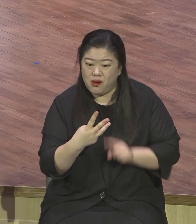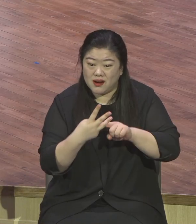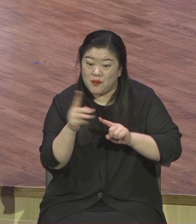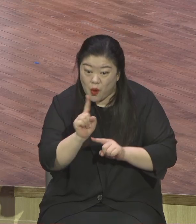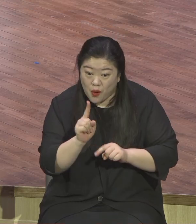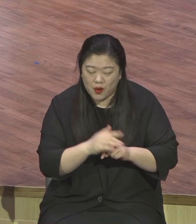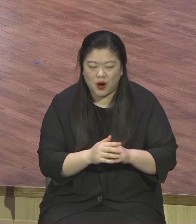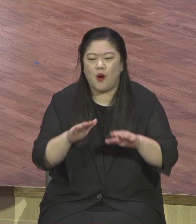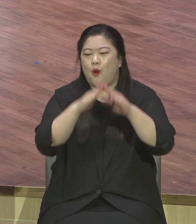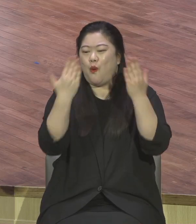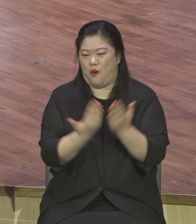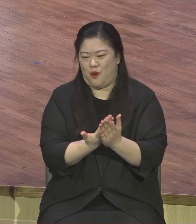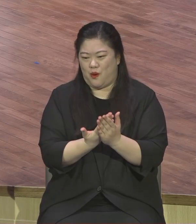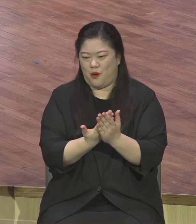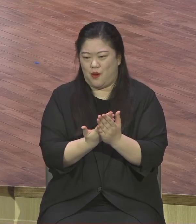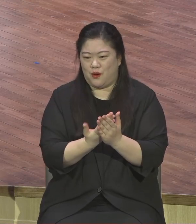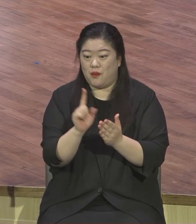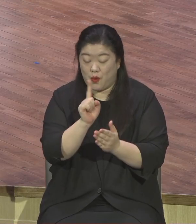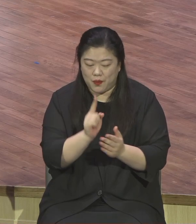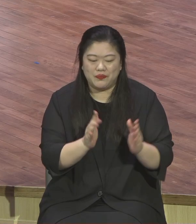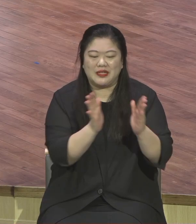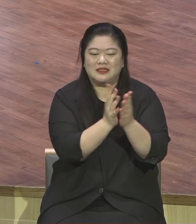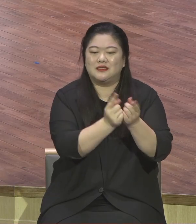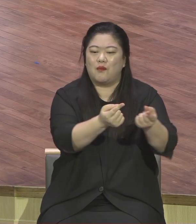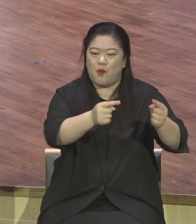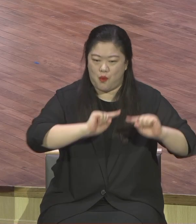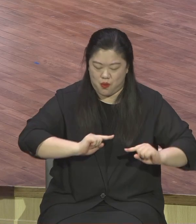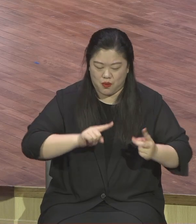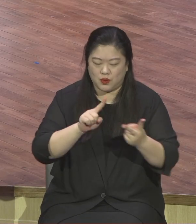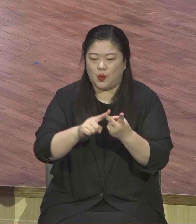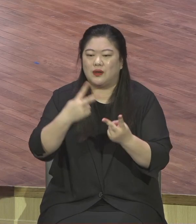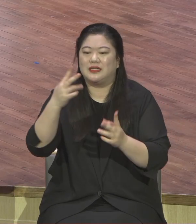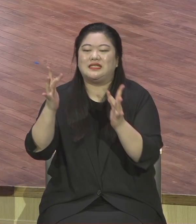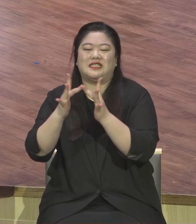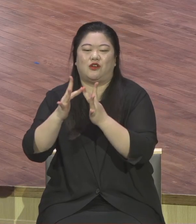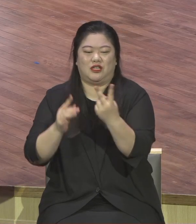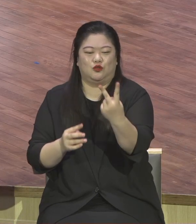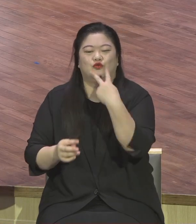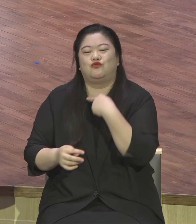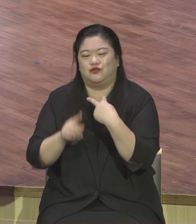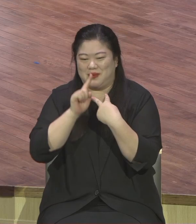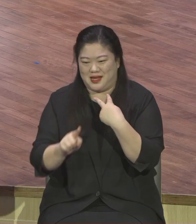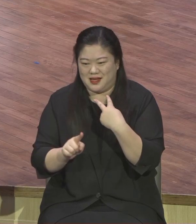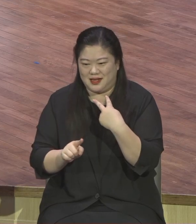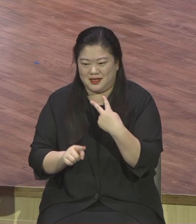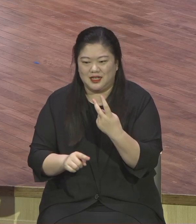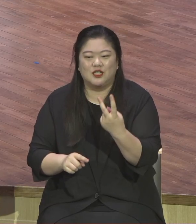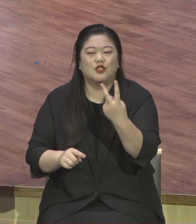코로나19로 인해서 지금 이 교회가 그렇게 마음껏 예배할 수 있는 그런